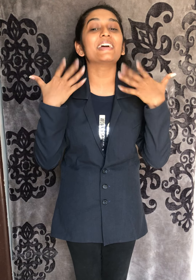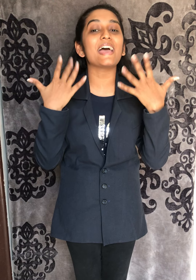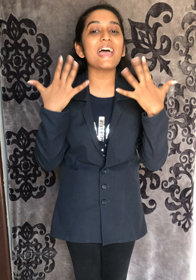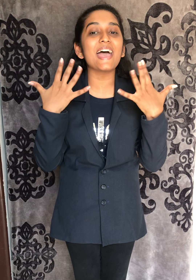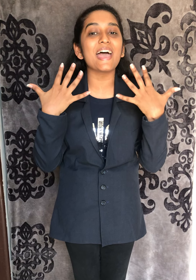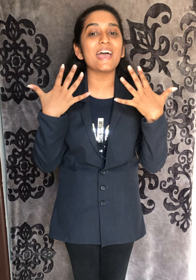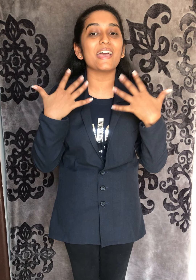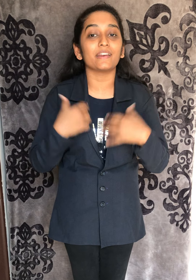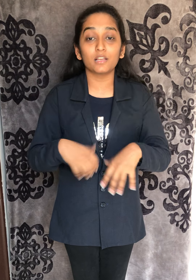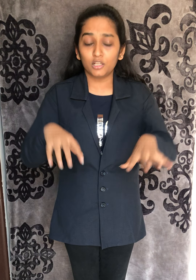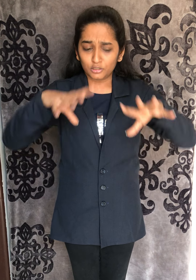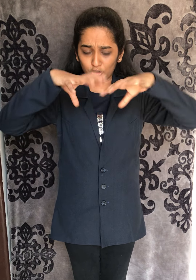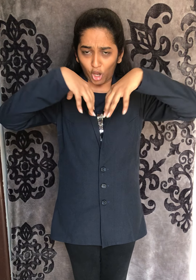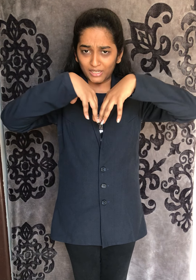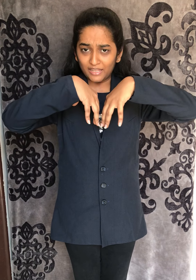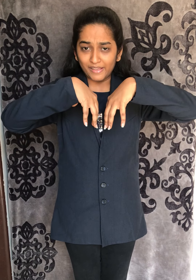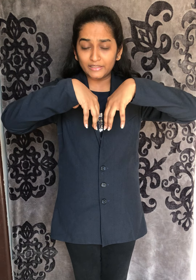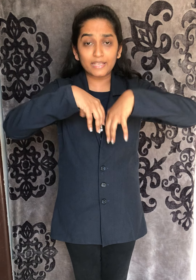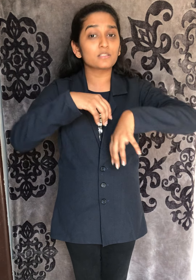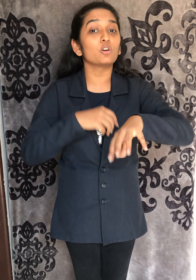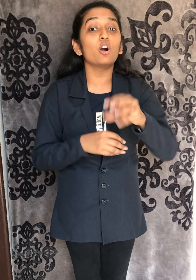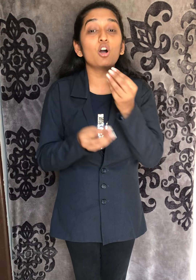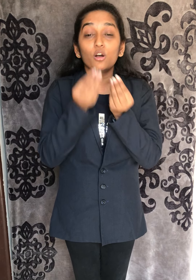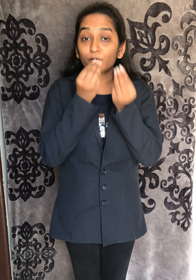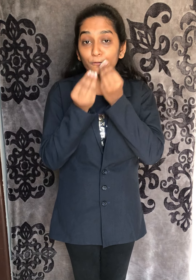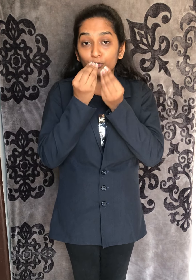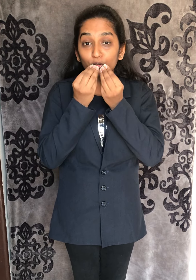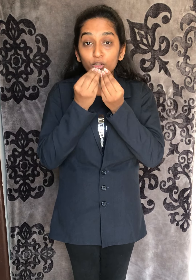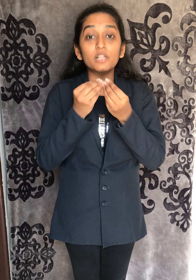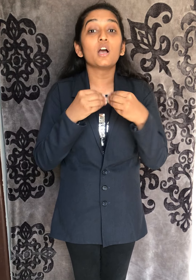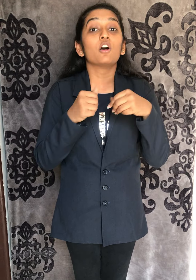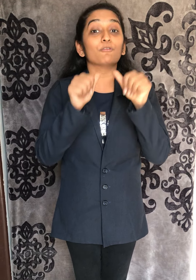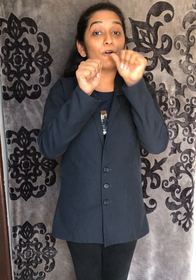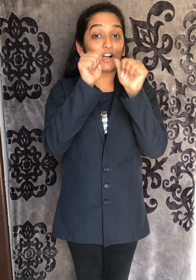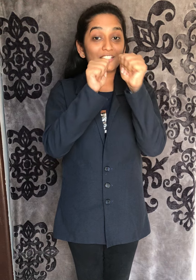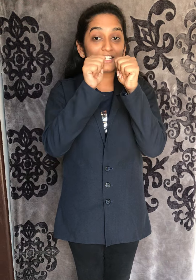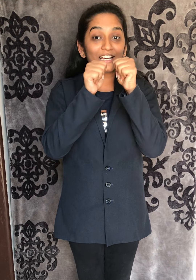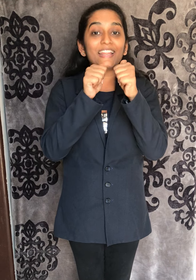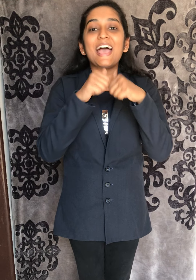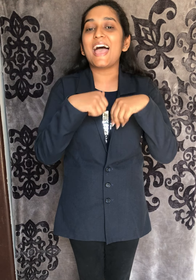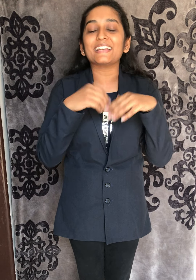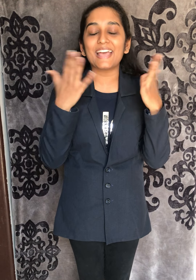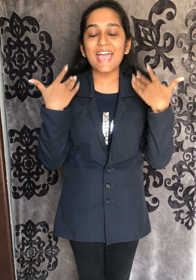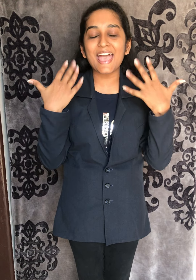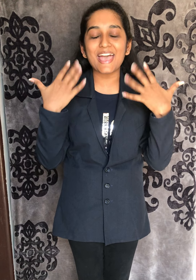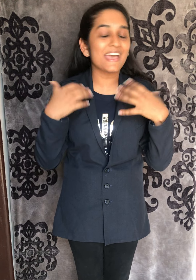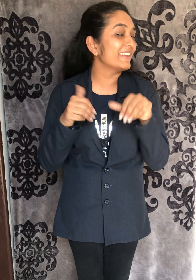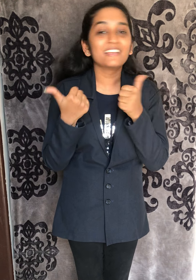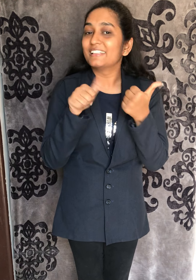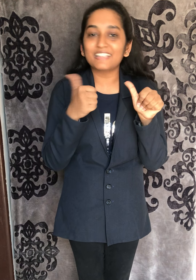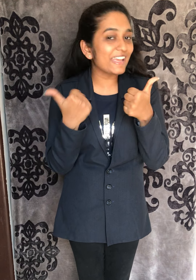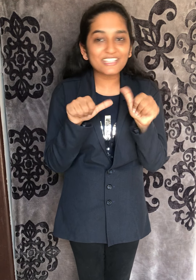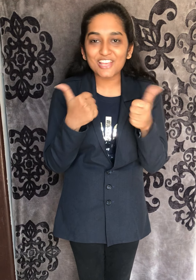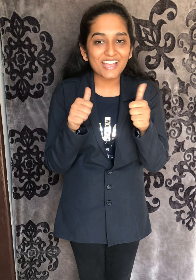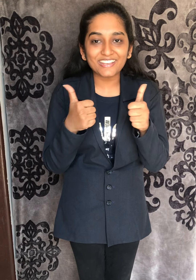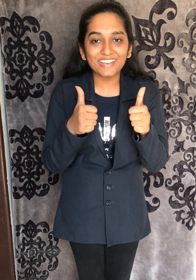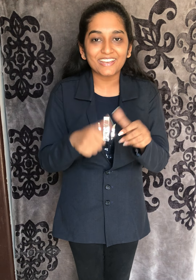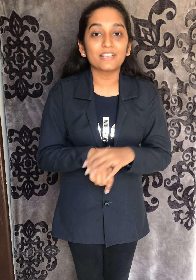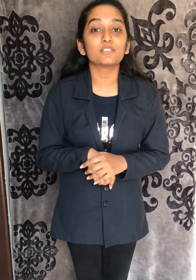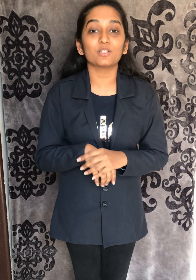air. Non-Living Things को food, water and air नहीं चाहिए. So